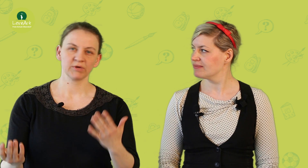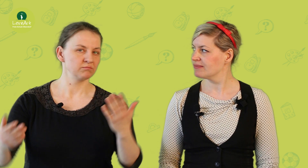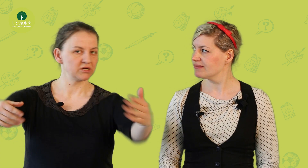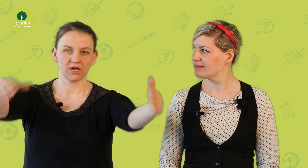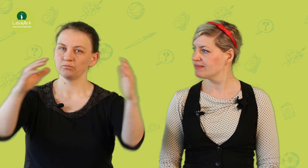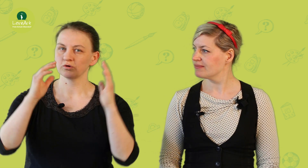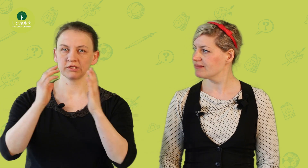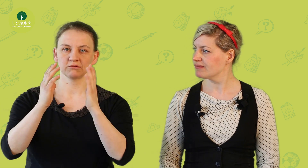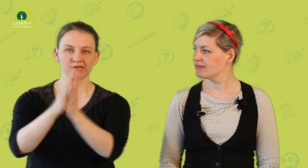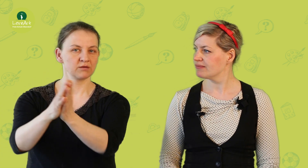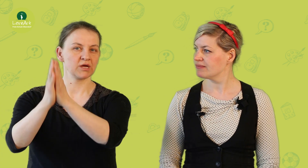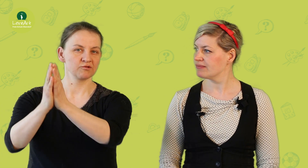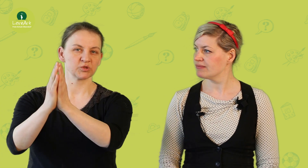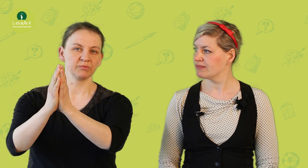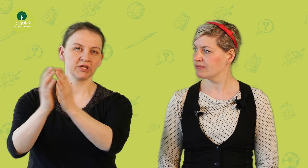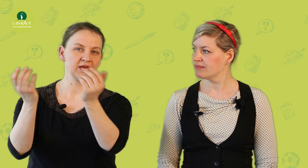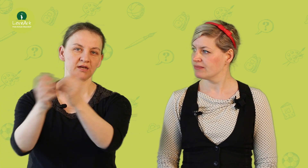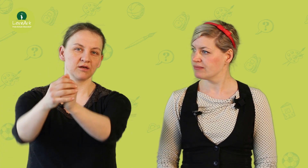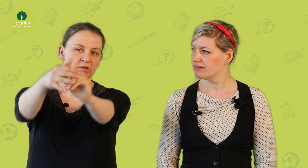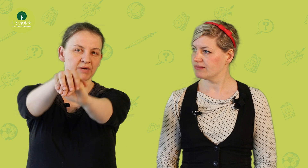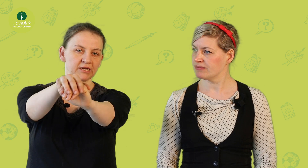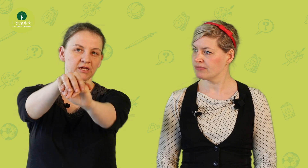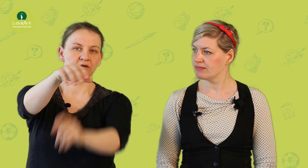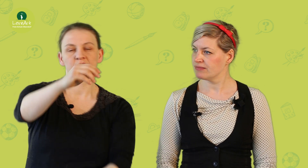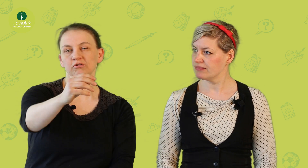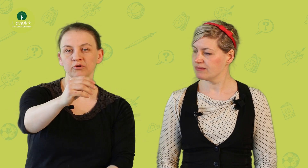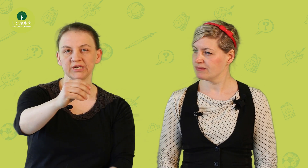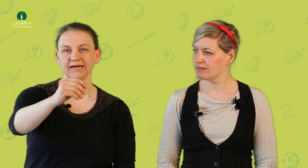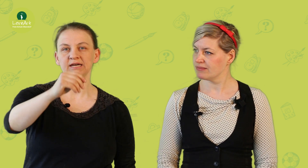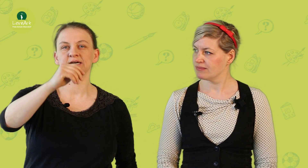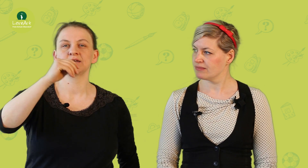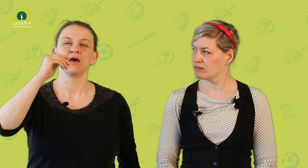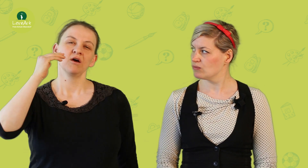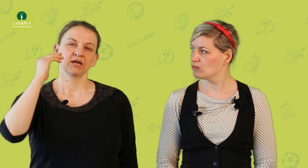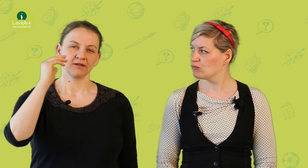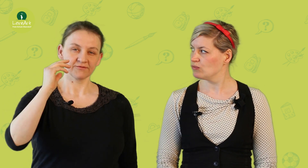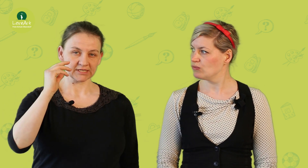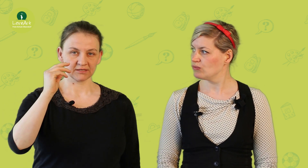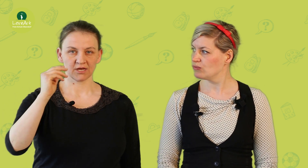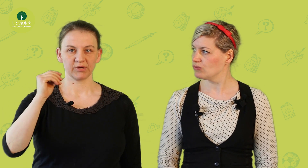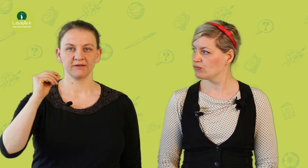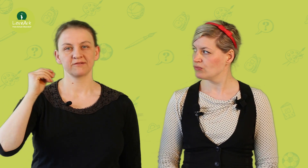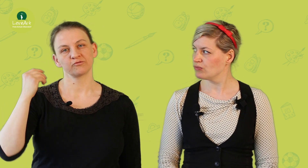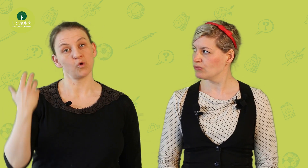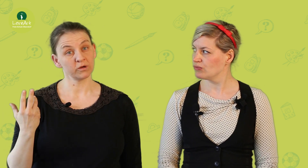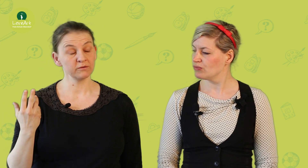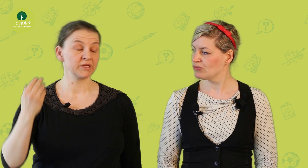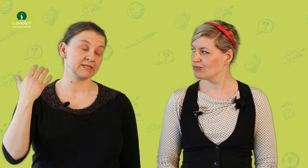man mit allen möglichen Sachen machen, zum Beispiel mit den Händen, mit beiden Händen oder auch nur mit einer Hand. Ganz wichtig dabei ist, zu gucken, bin ich